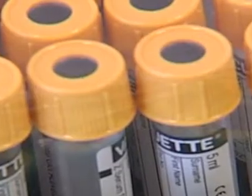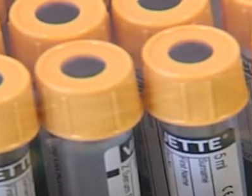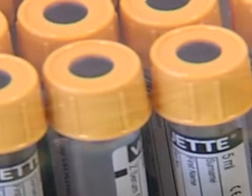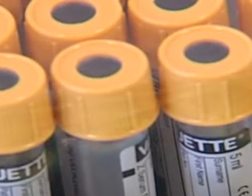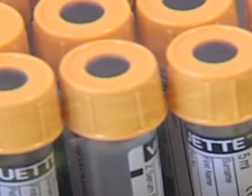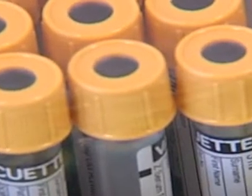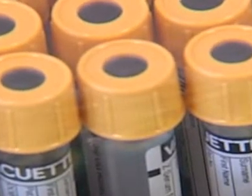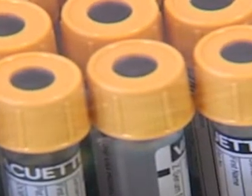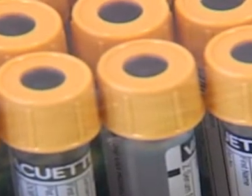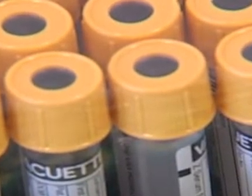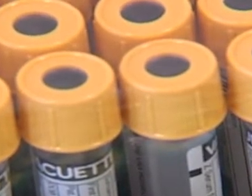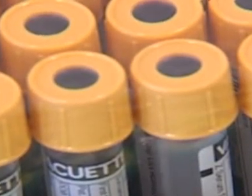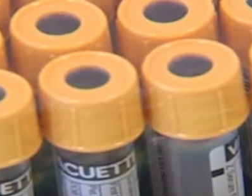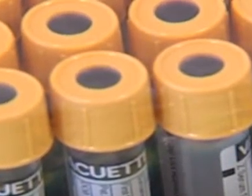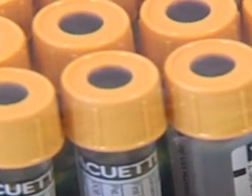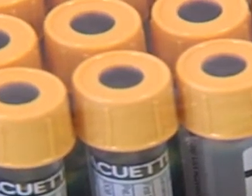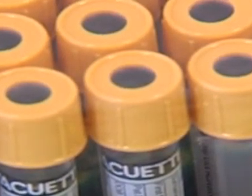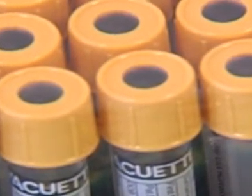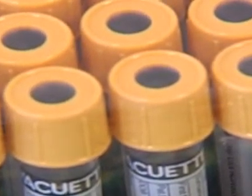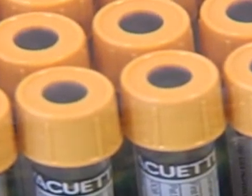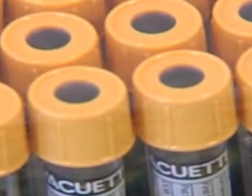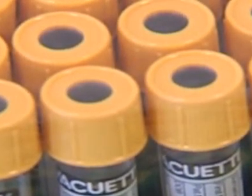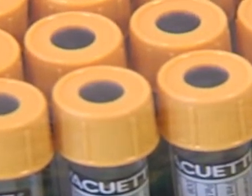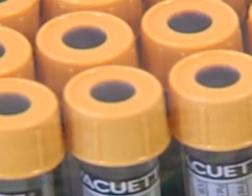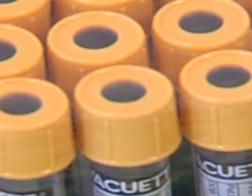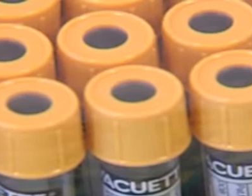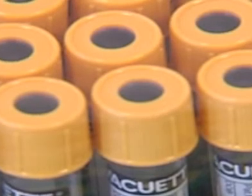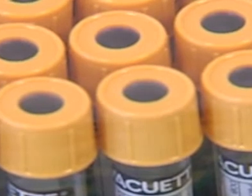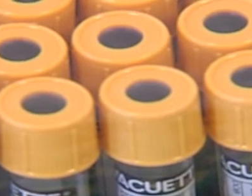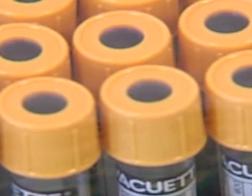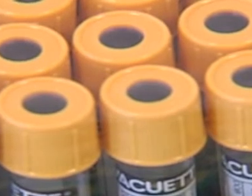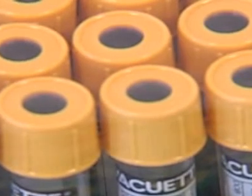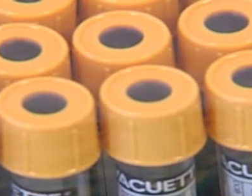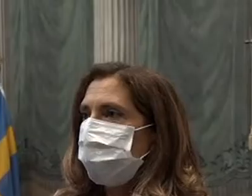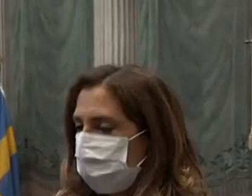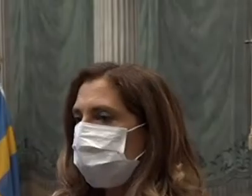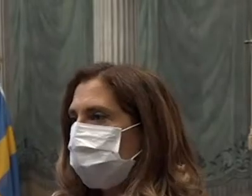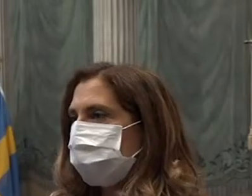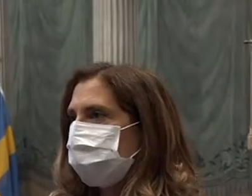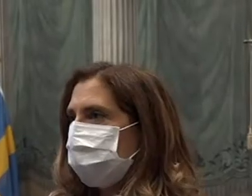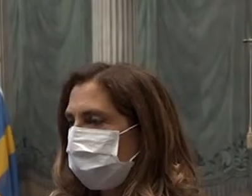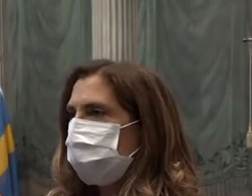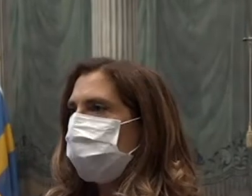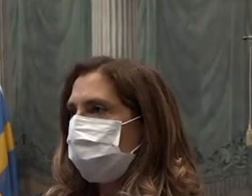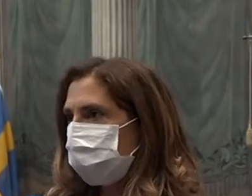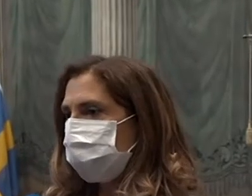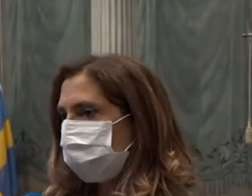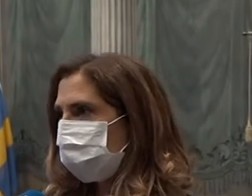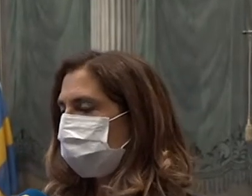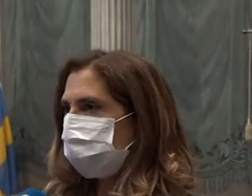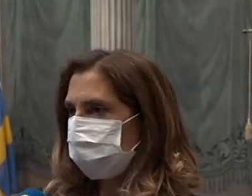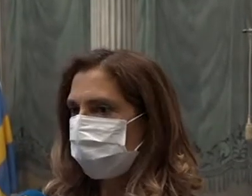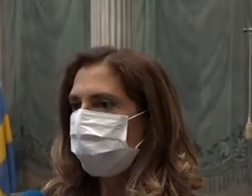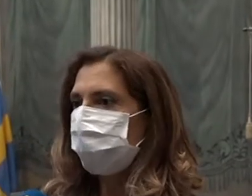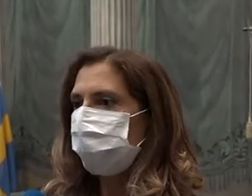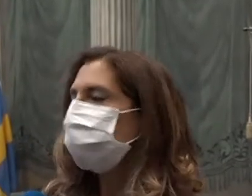sanità veronese nel frattempo, così come quella veneta, si sta preparando a ogni possibile scenario. Sono preoccupata da clinico perché questa